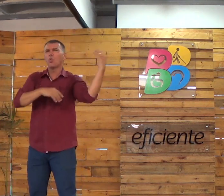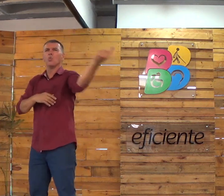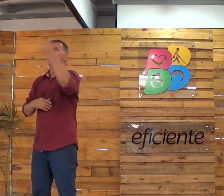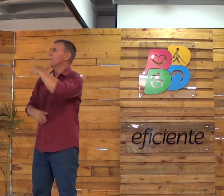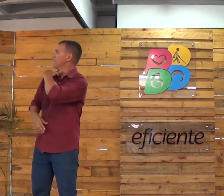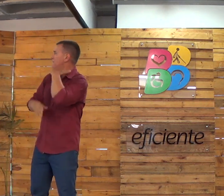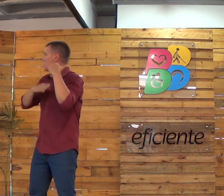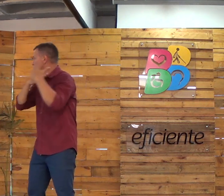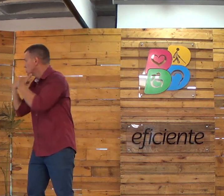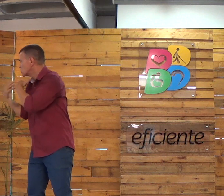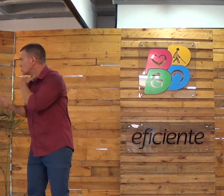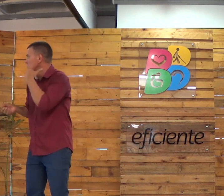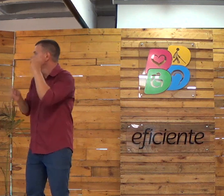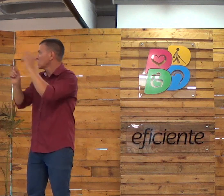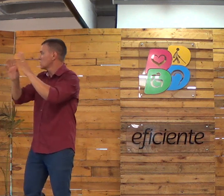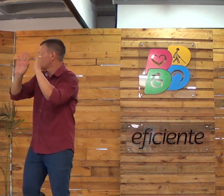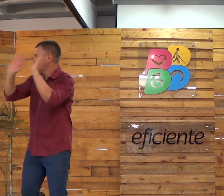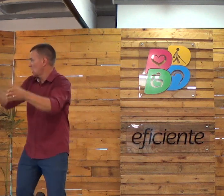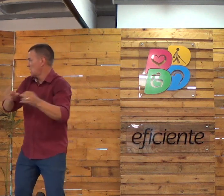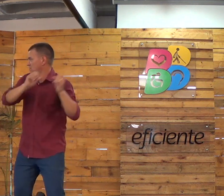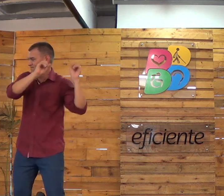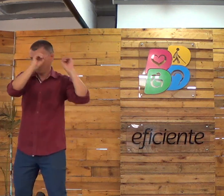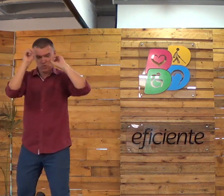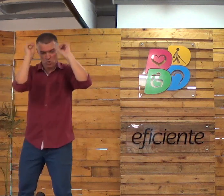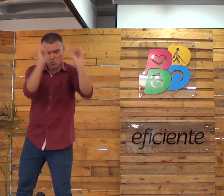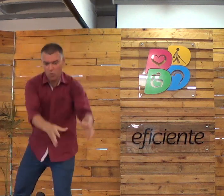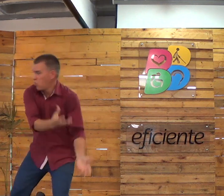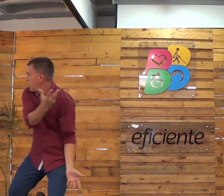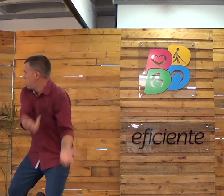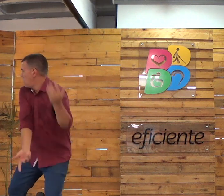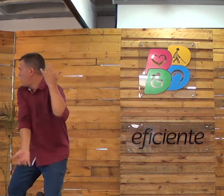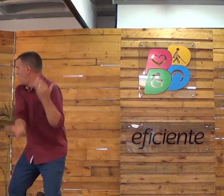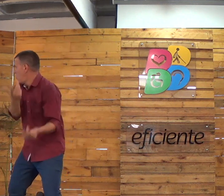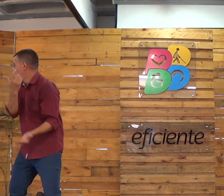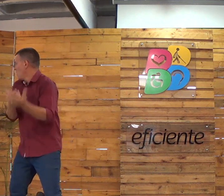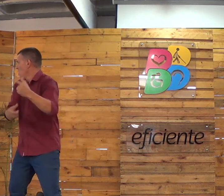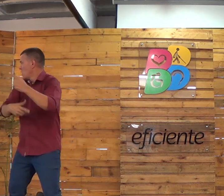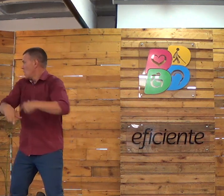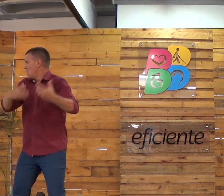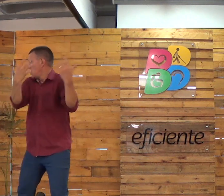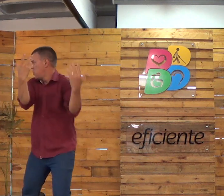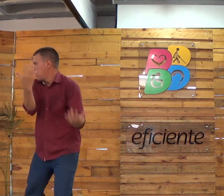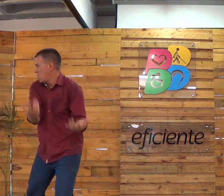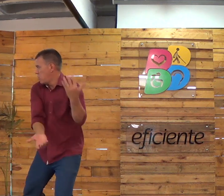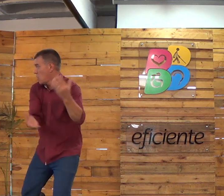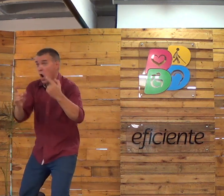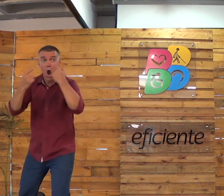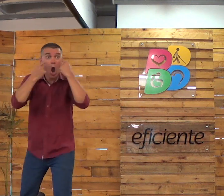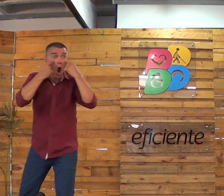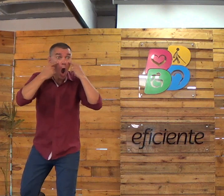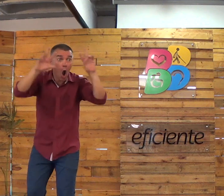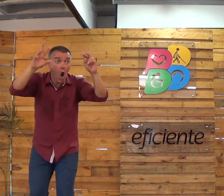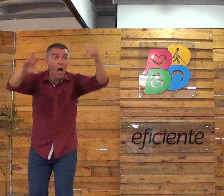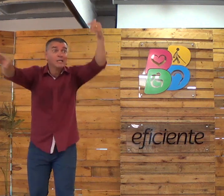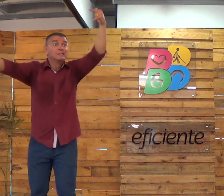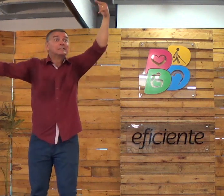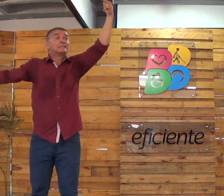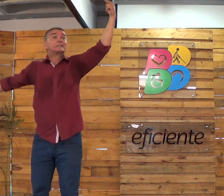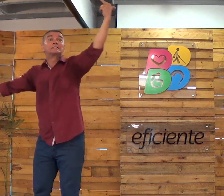Olha só. Então, a morte e o mundo dos mortos foram jogados no órgão de fogo. Esse órgão de fogo é a segunda